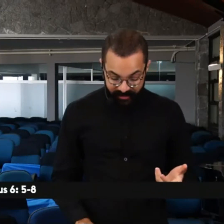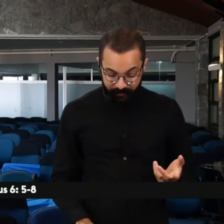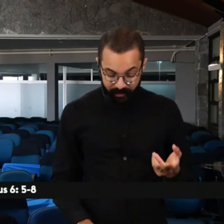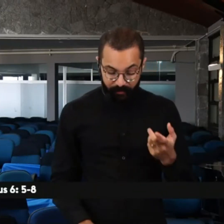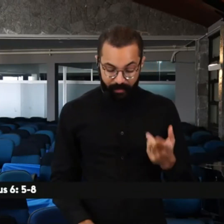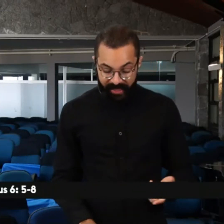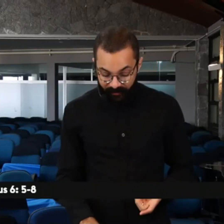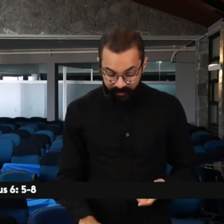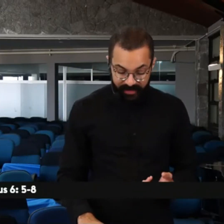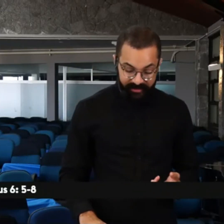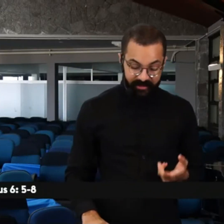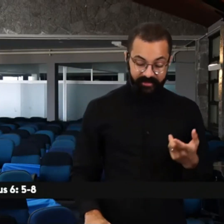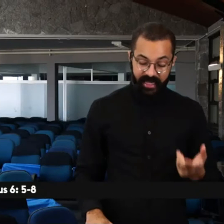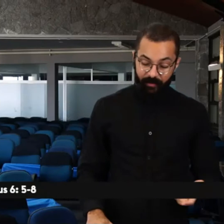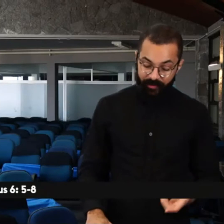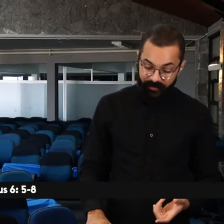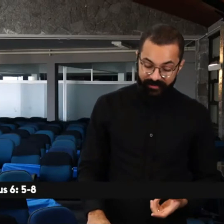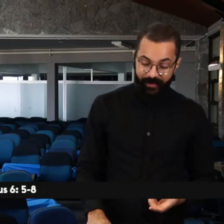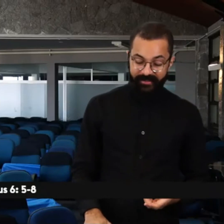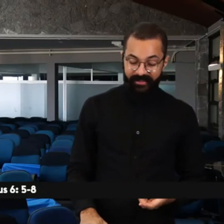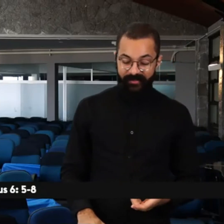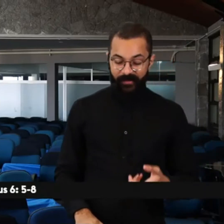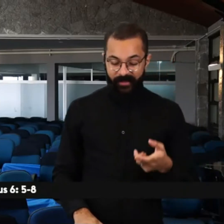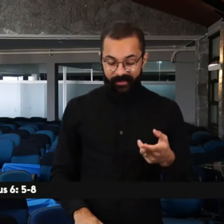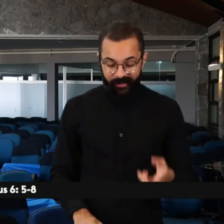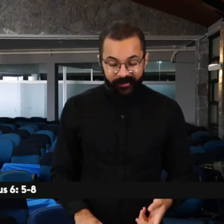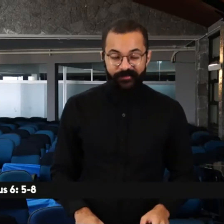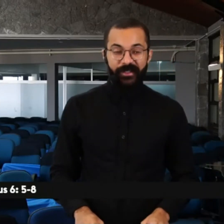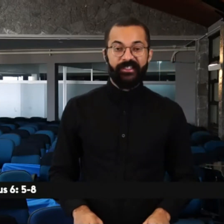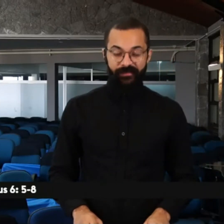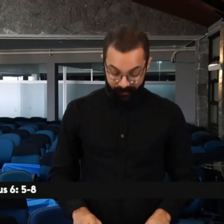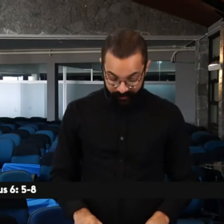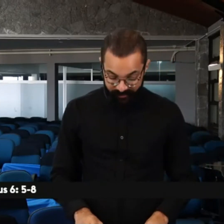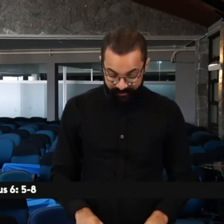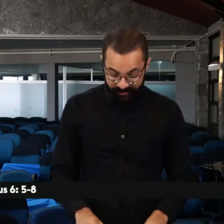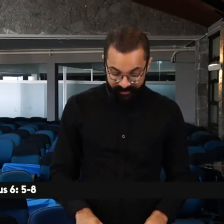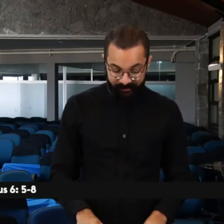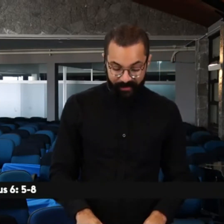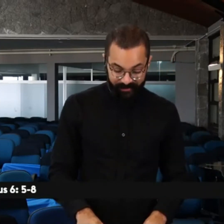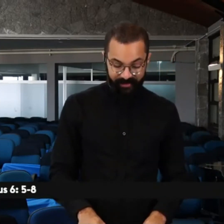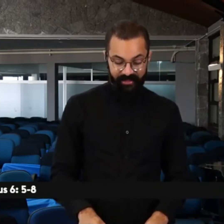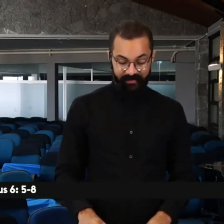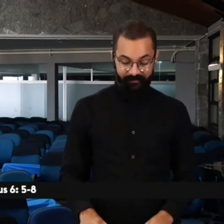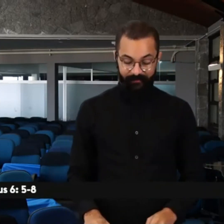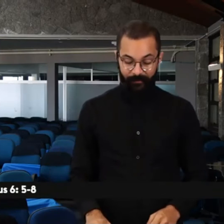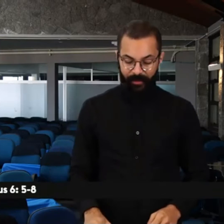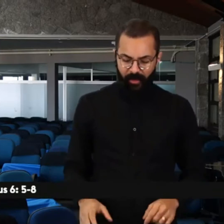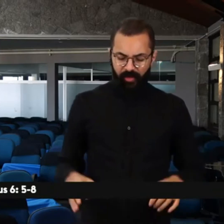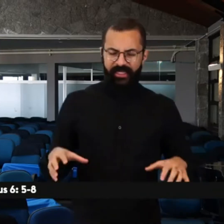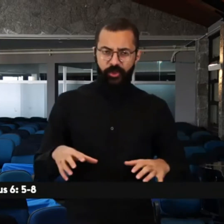porque o Pai de vocês sabe o que vocês precisam antes mesmo de lhe pedirem. O que Cristo